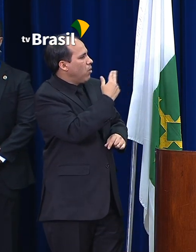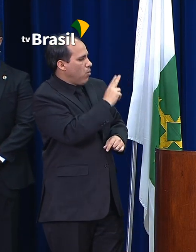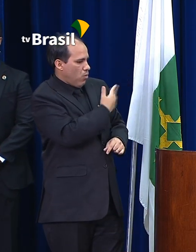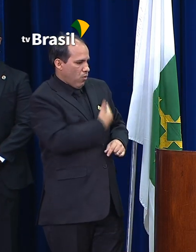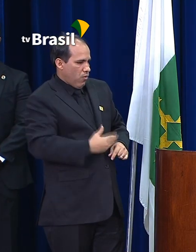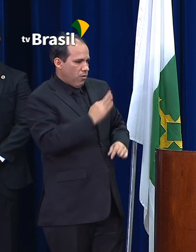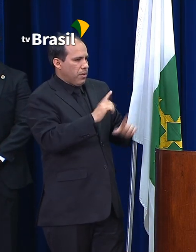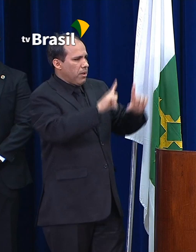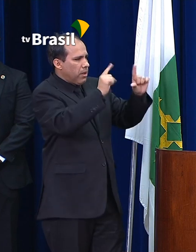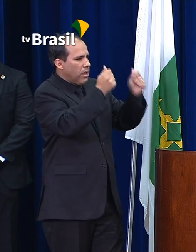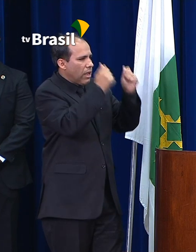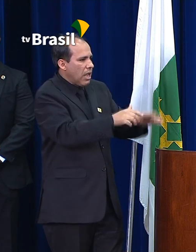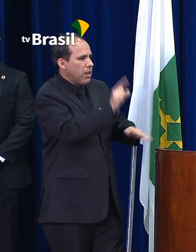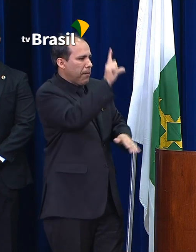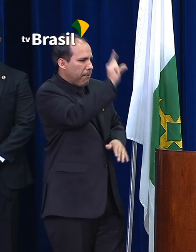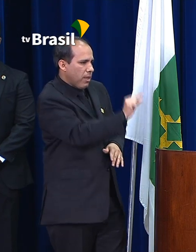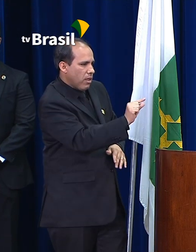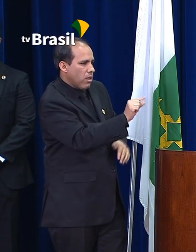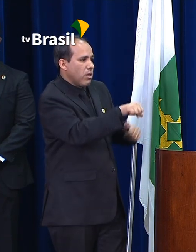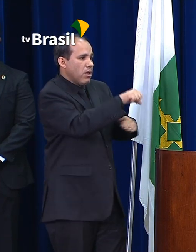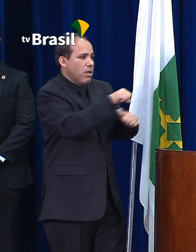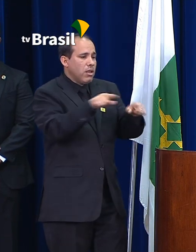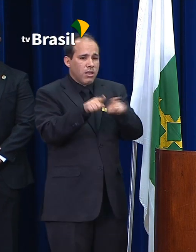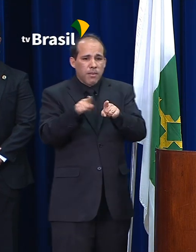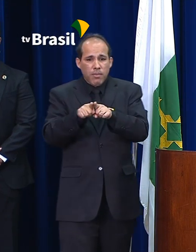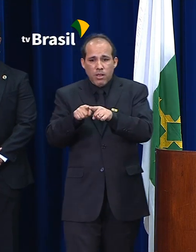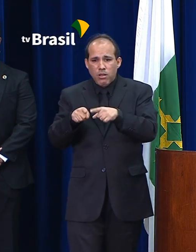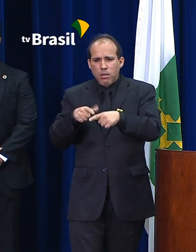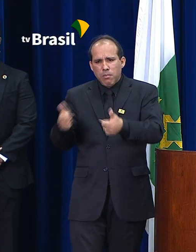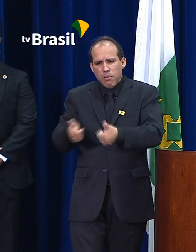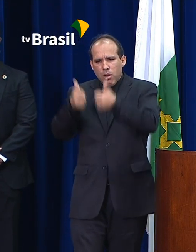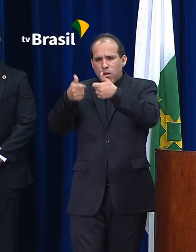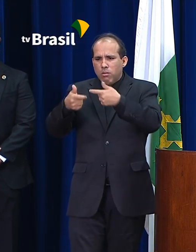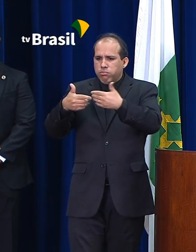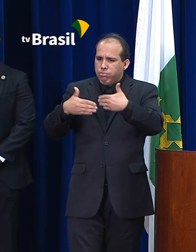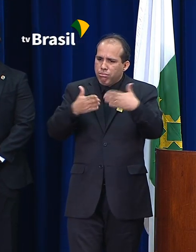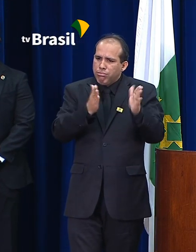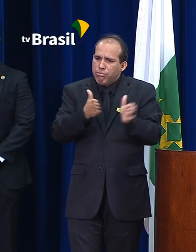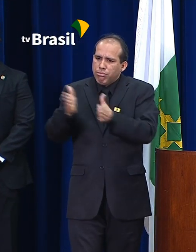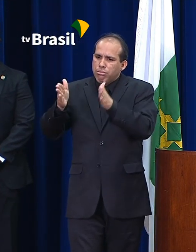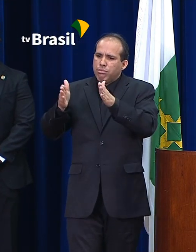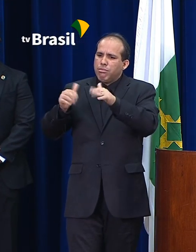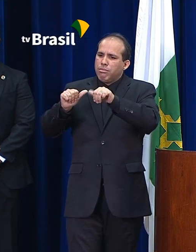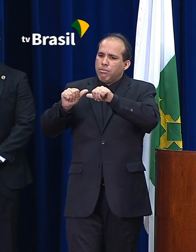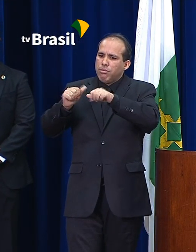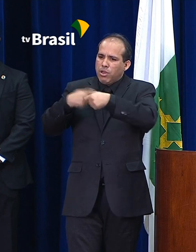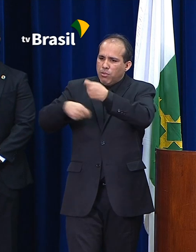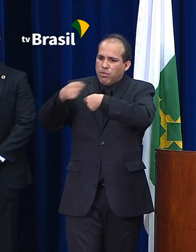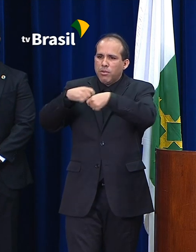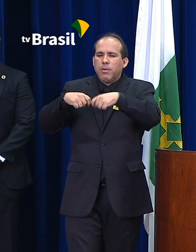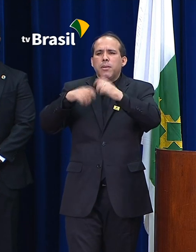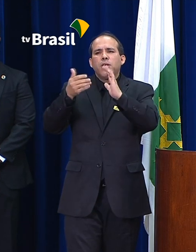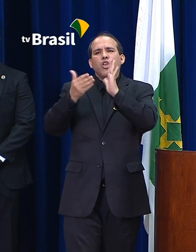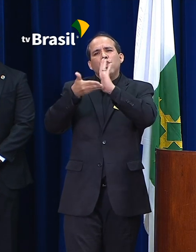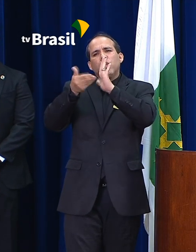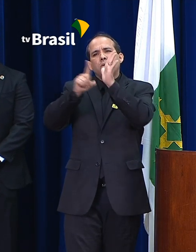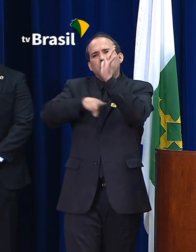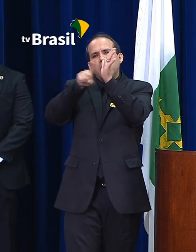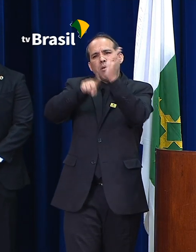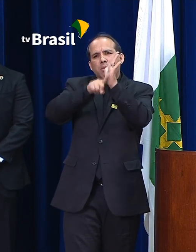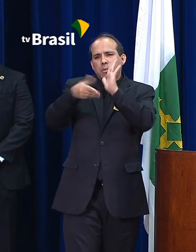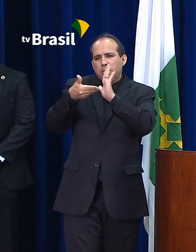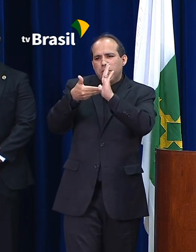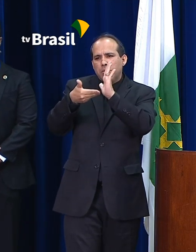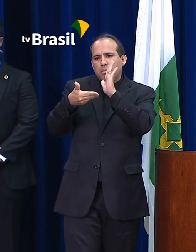necessário, e melhorar também procedimentos administrativos. A gente desburocratiza os órgãos da administração e libera esses